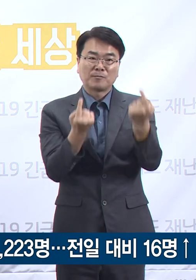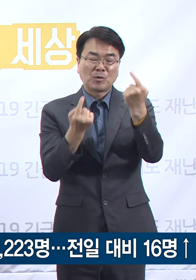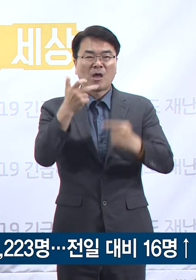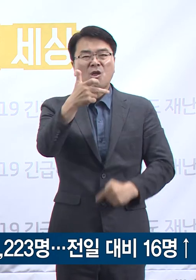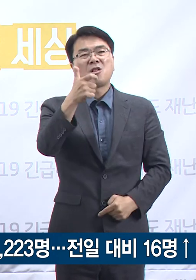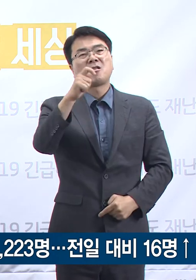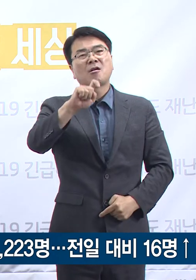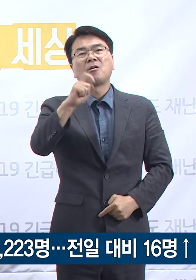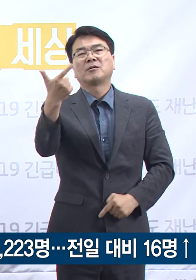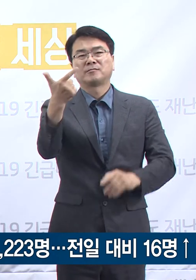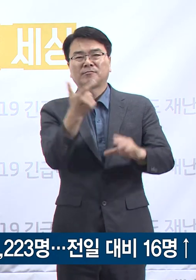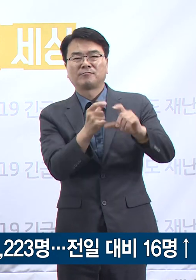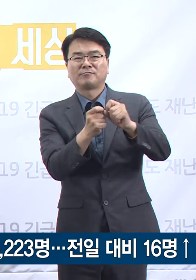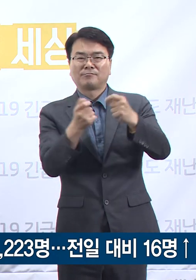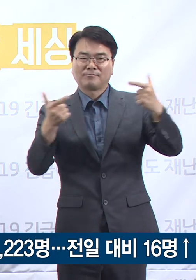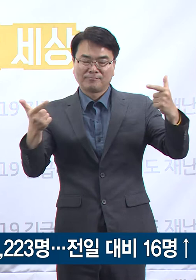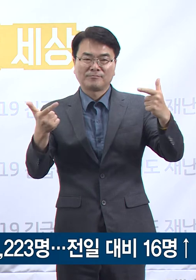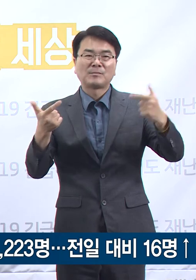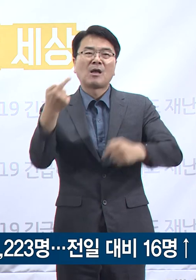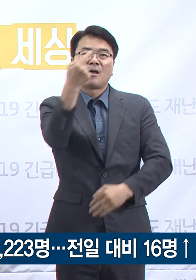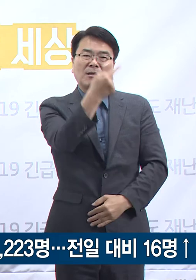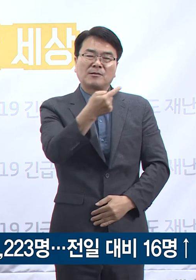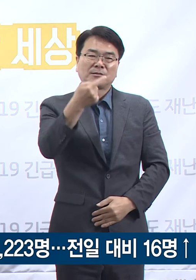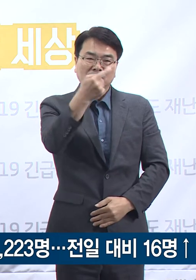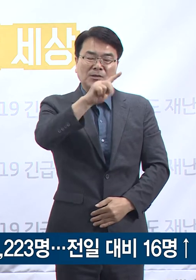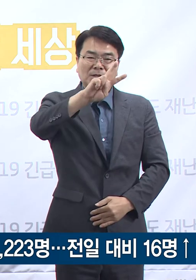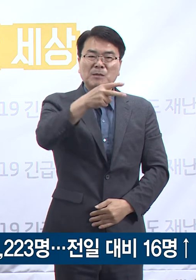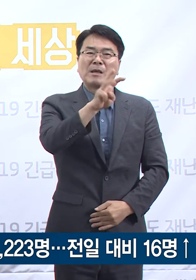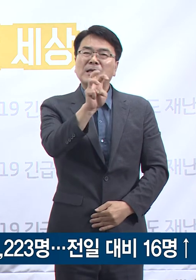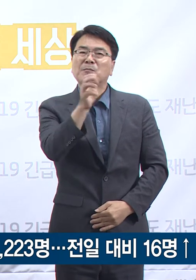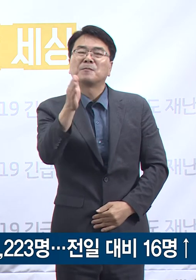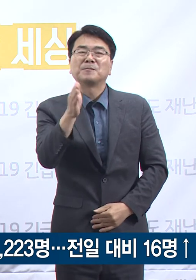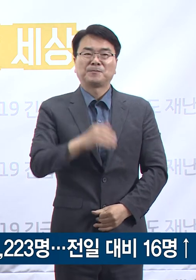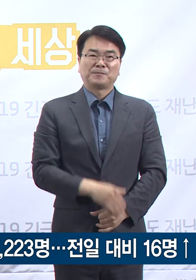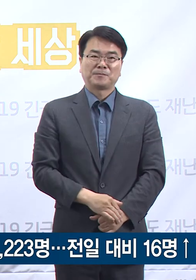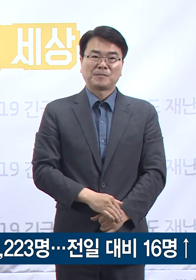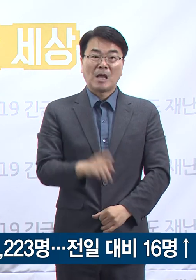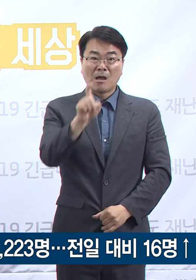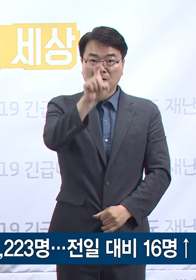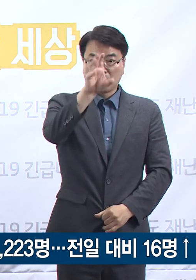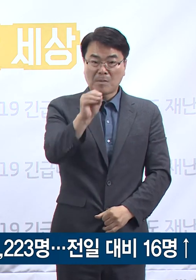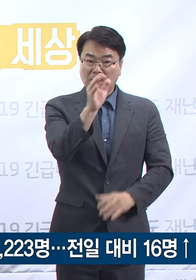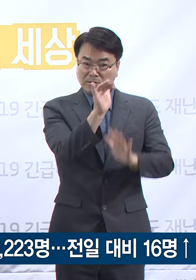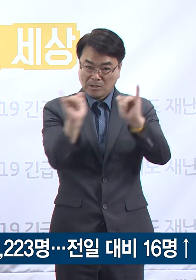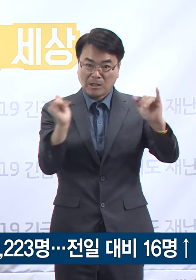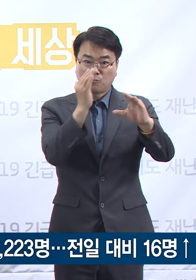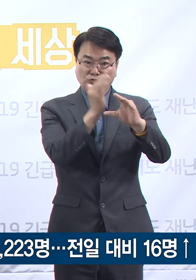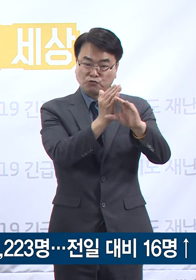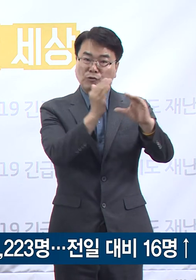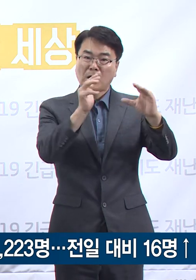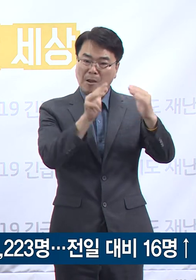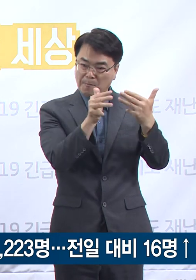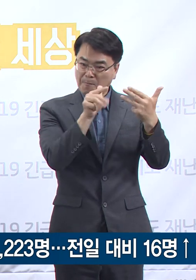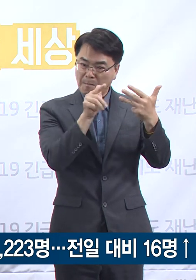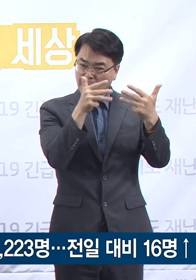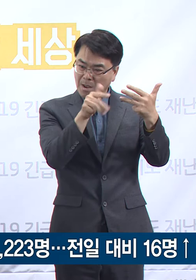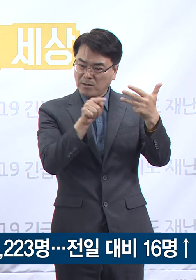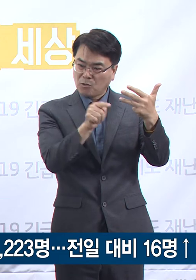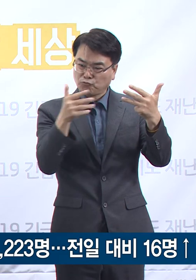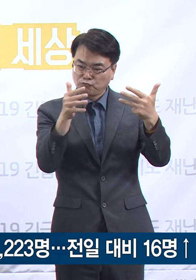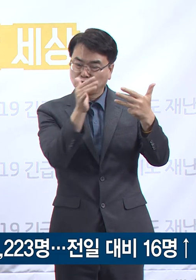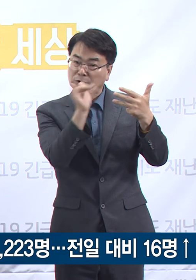16명이 증가한 총 1,223명입니다. 인구 10만 명당 확진자 발생 수는 8.9명으로